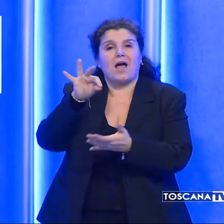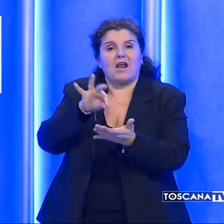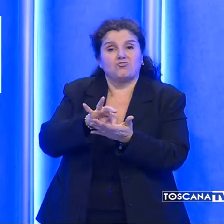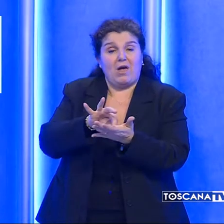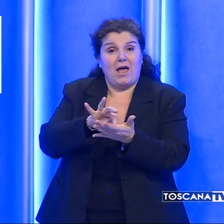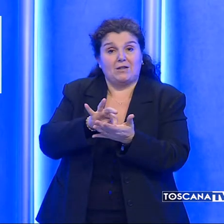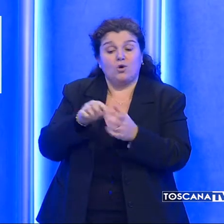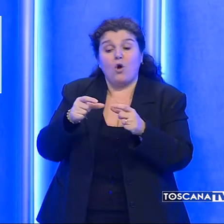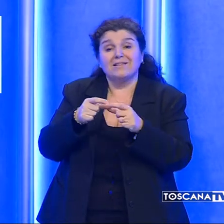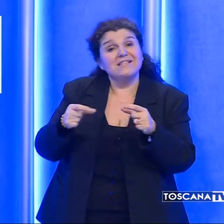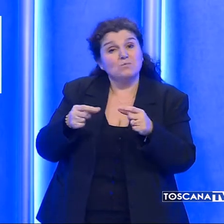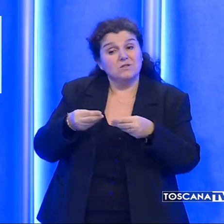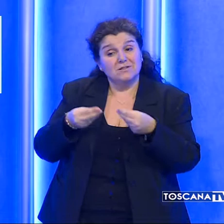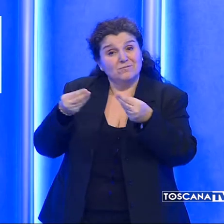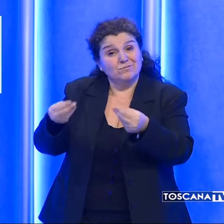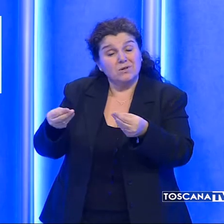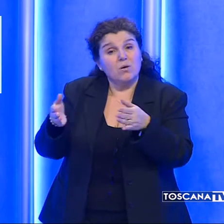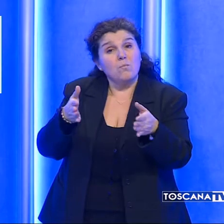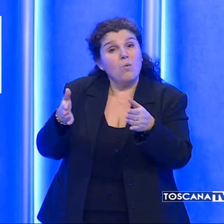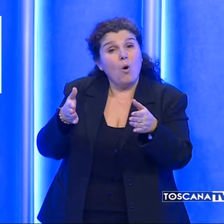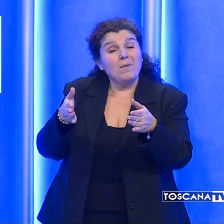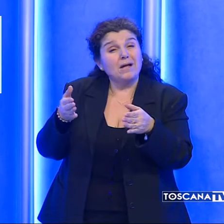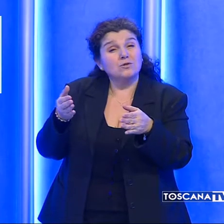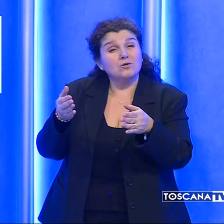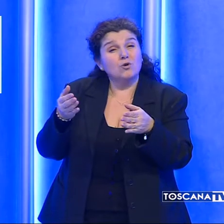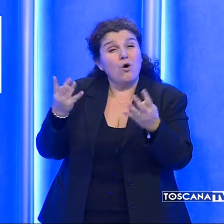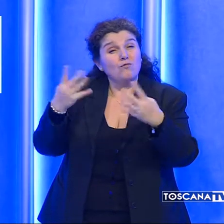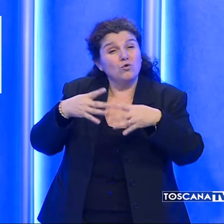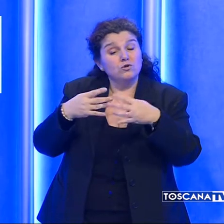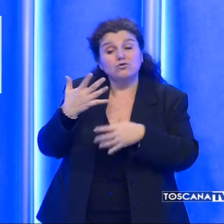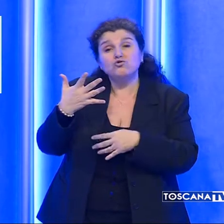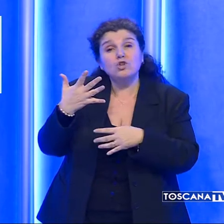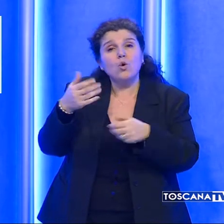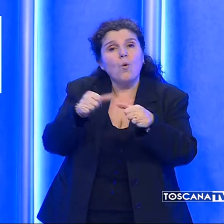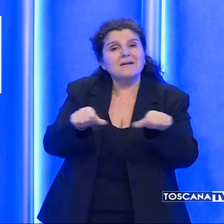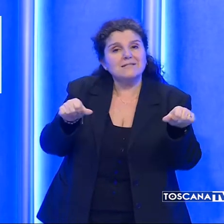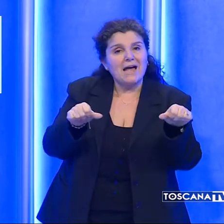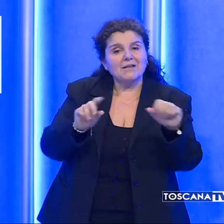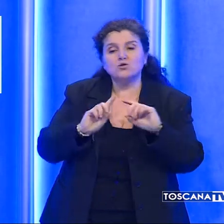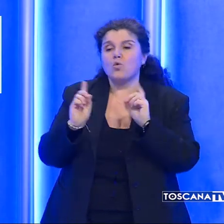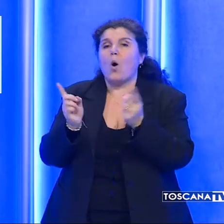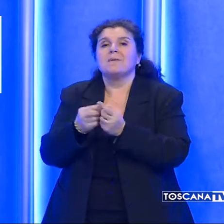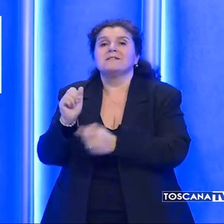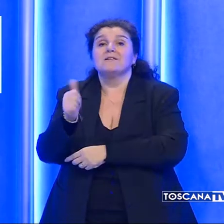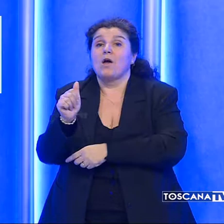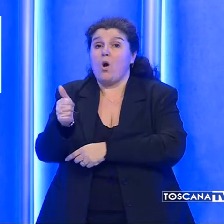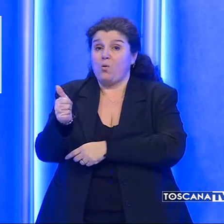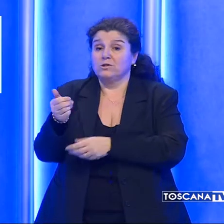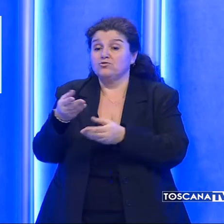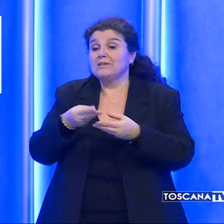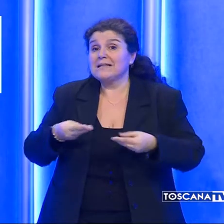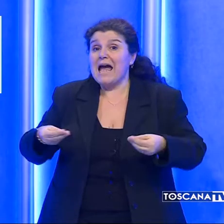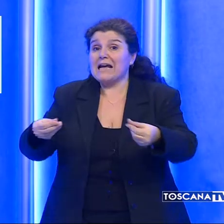I dispositivi saranno per il momento operativi in cinque sedi sulle complessive undici del